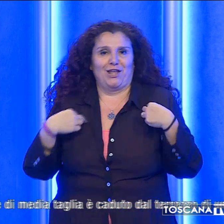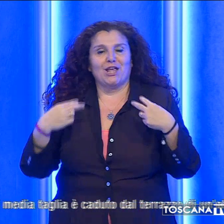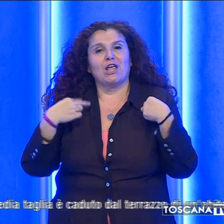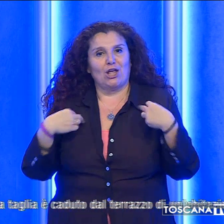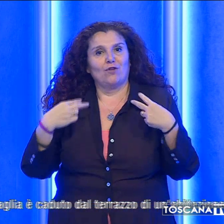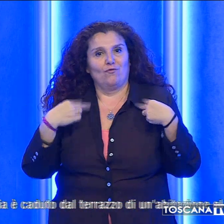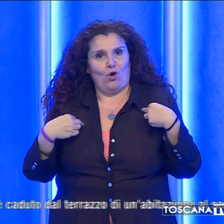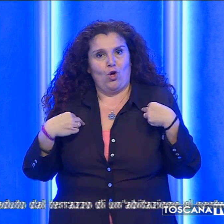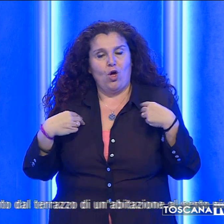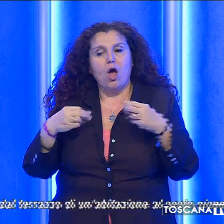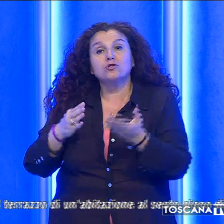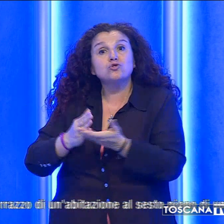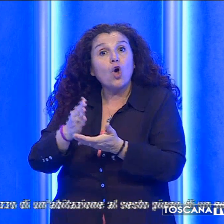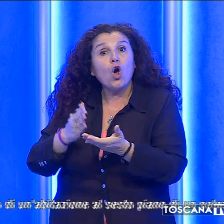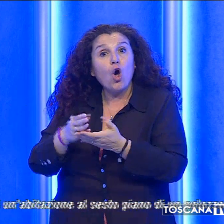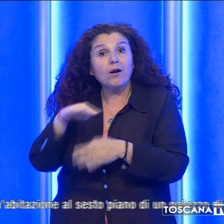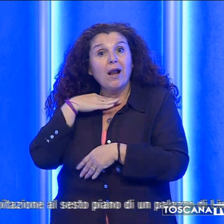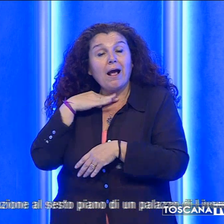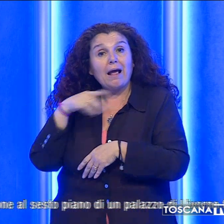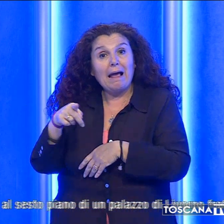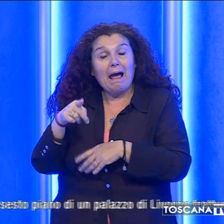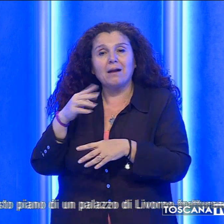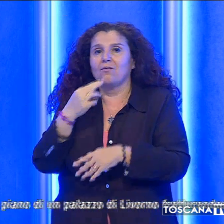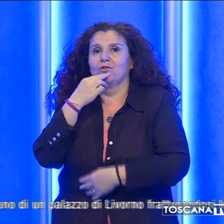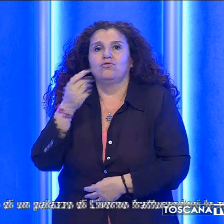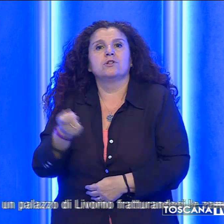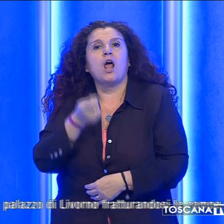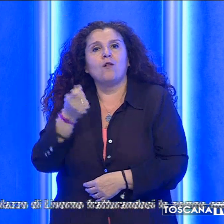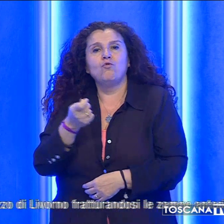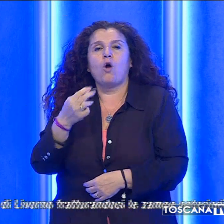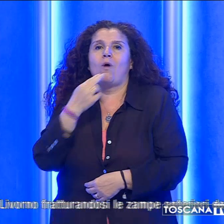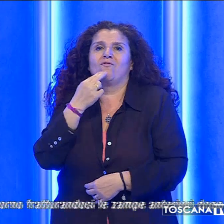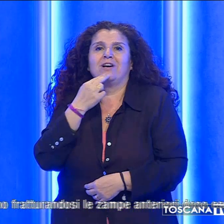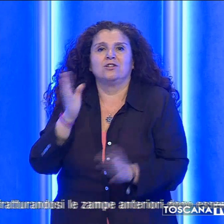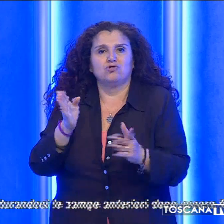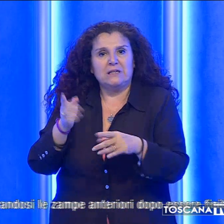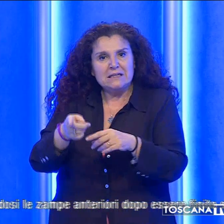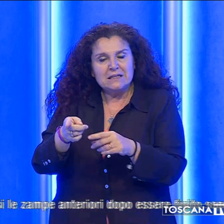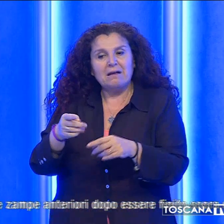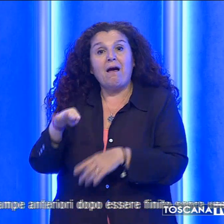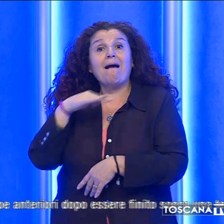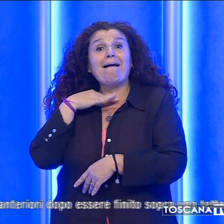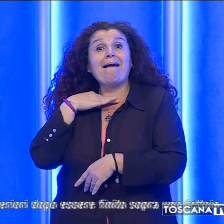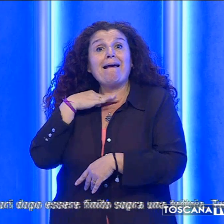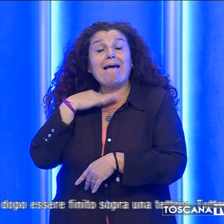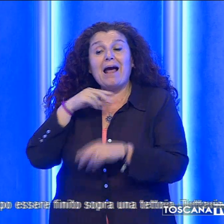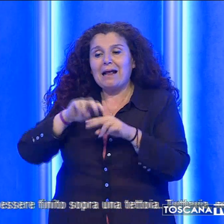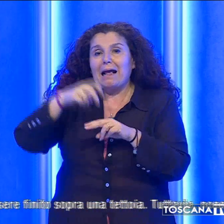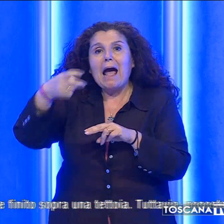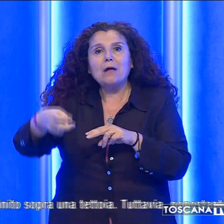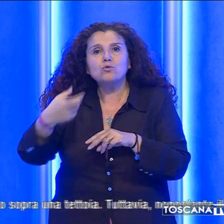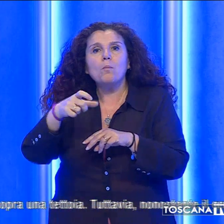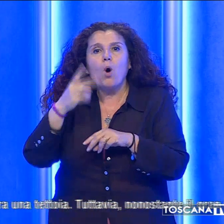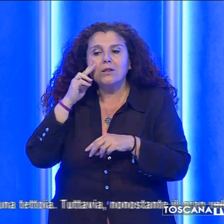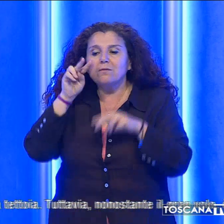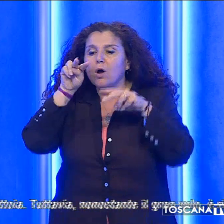Sul posto a soccorrere l'animale sono intervenuti vigili del fuoco e vigili urbani. Il cane sarebbe caduto mentre si stava